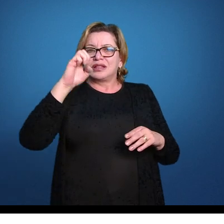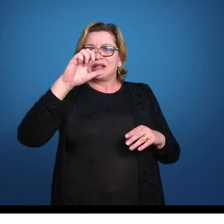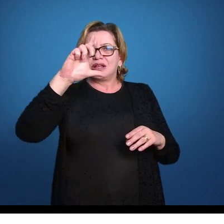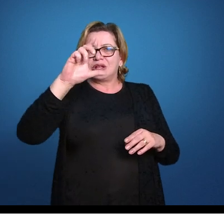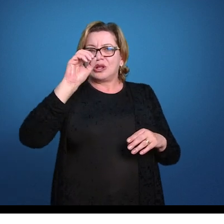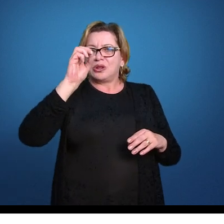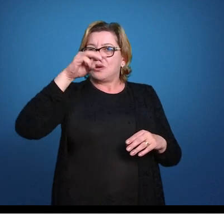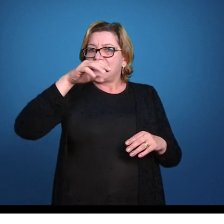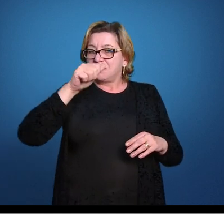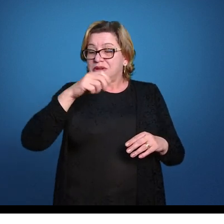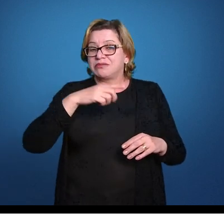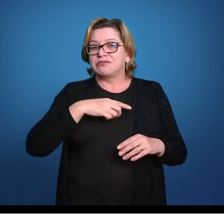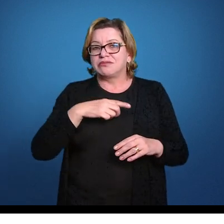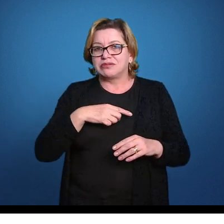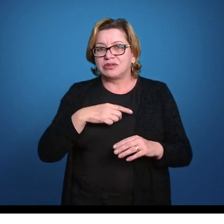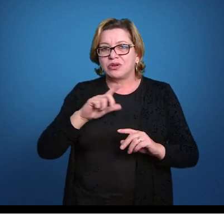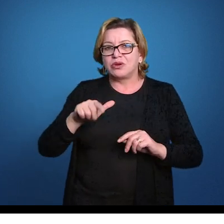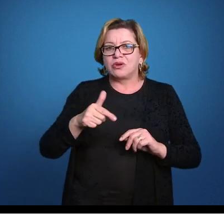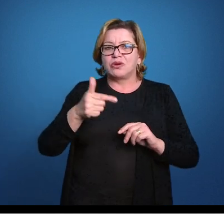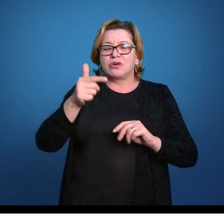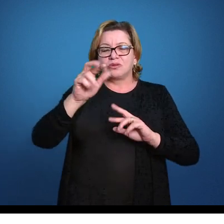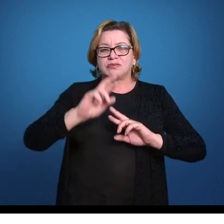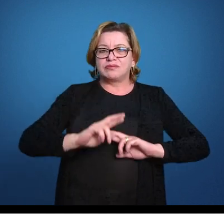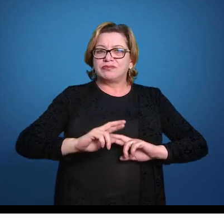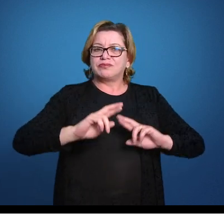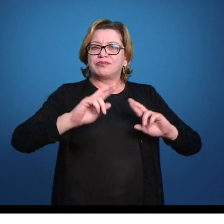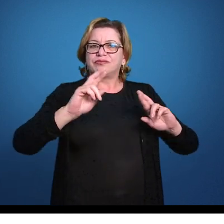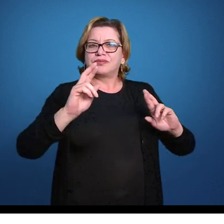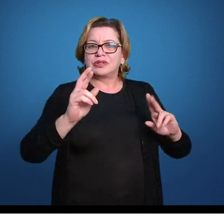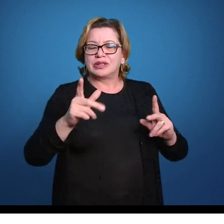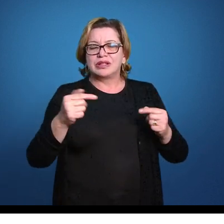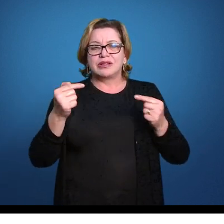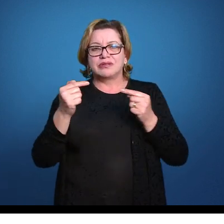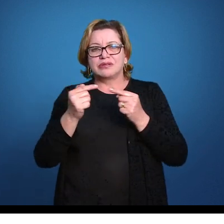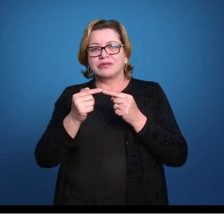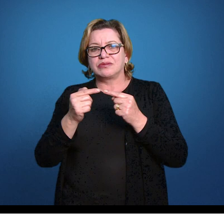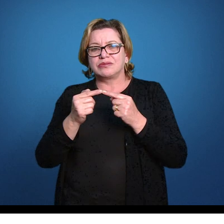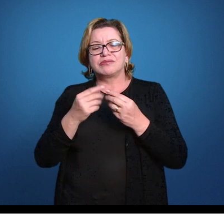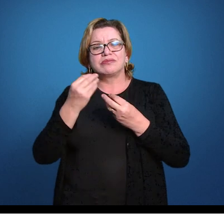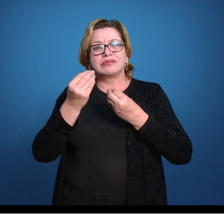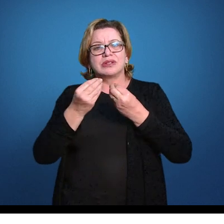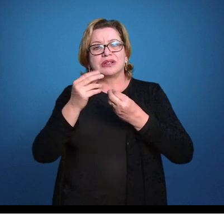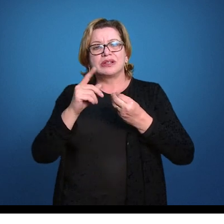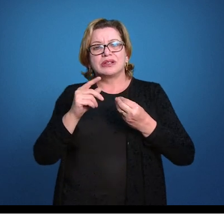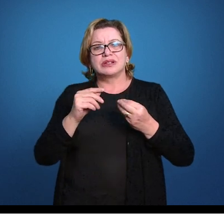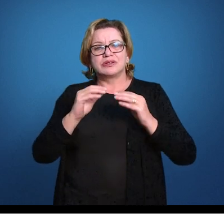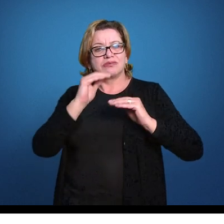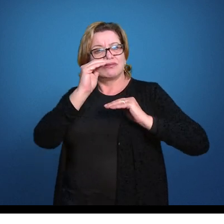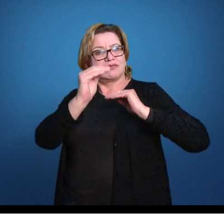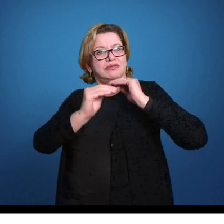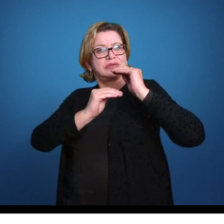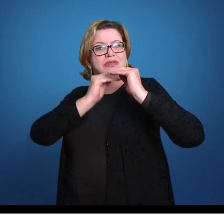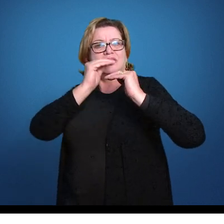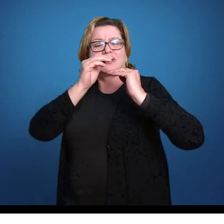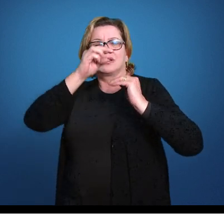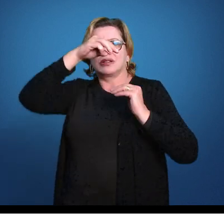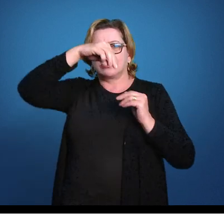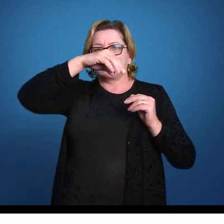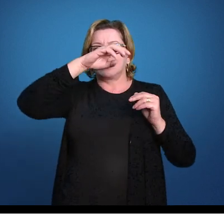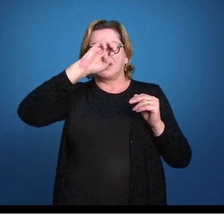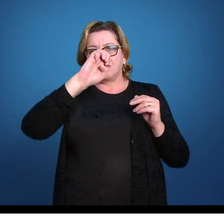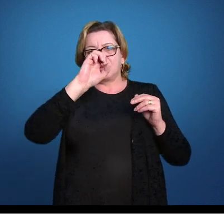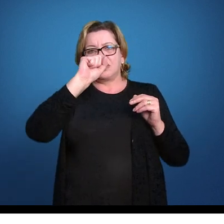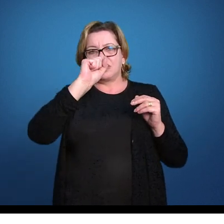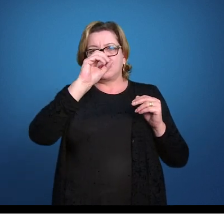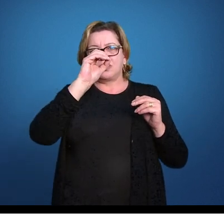diferença entre animais protostômios e deuterostômios está em relação ao desenvolvimento da mesoderme e